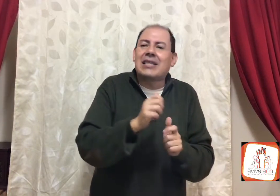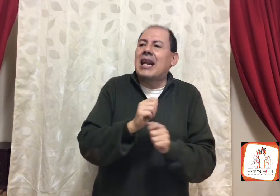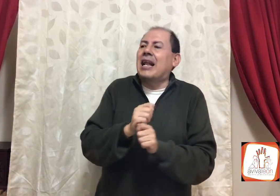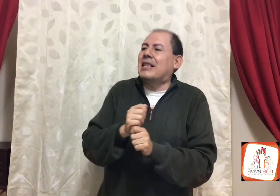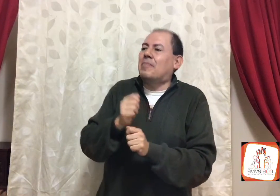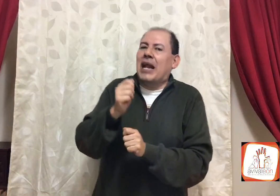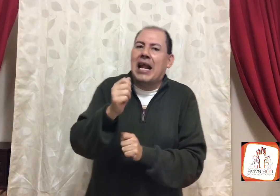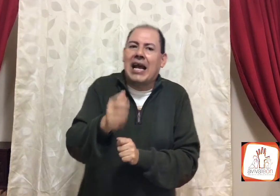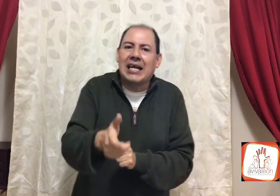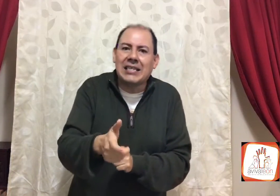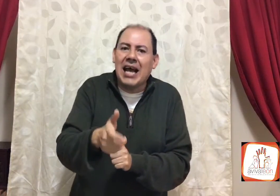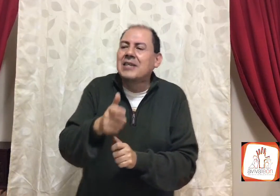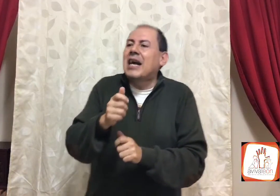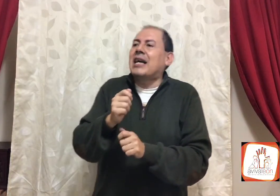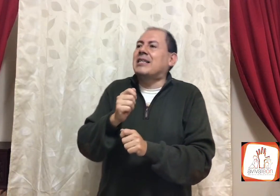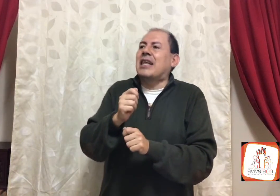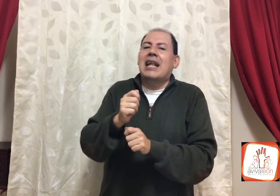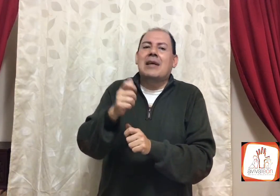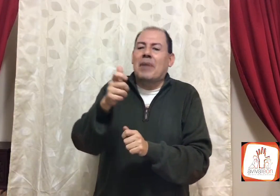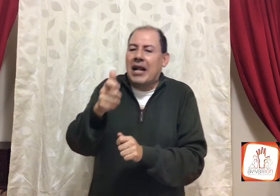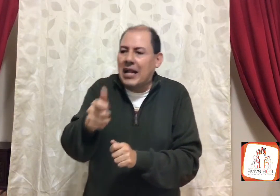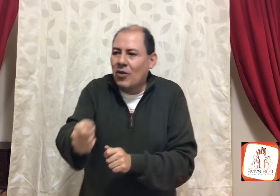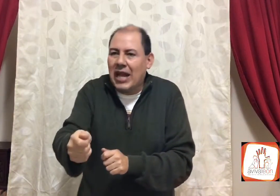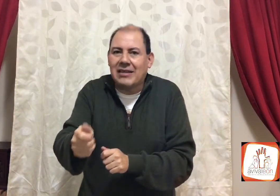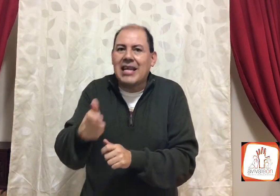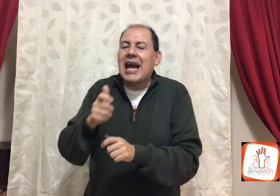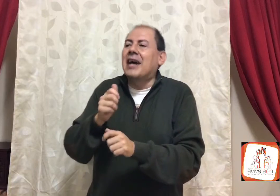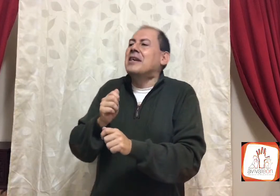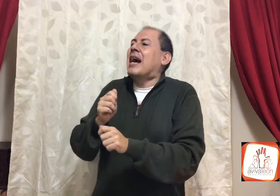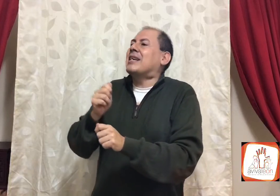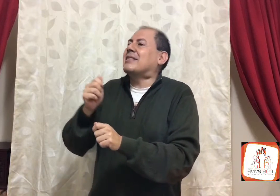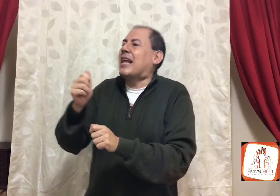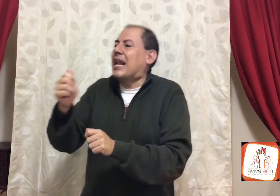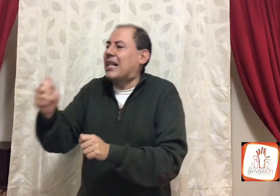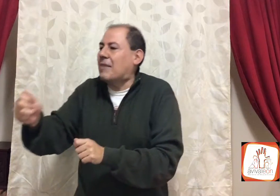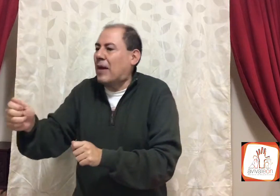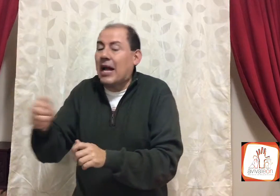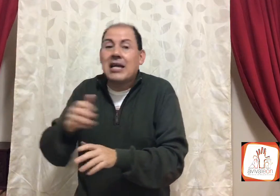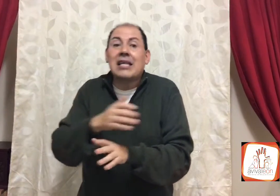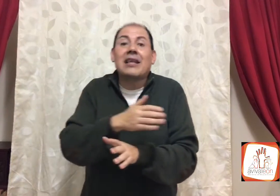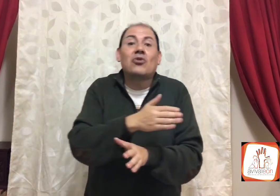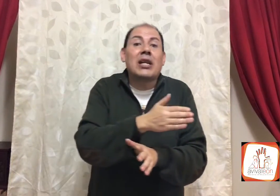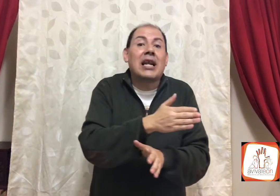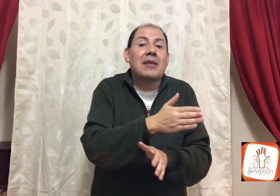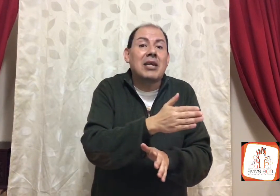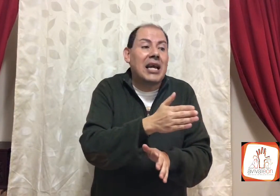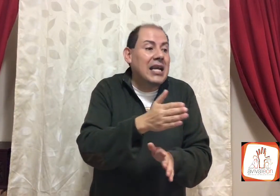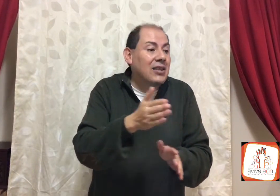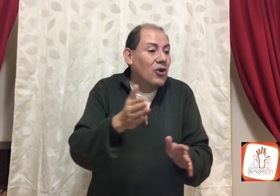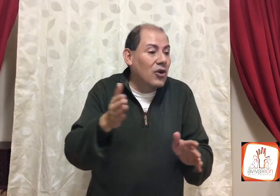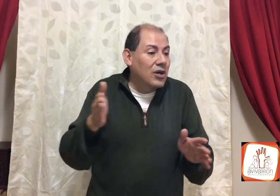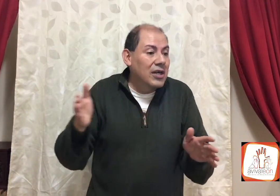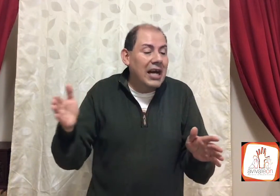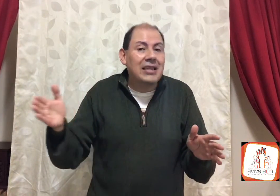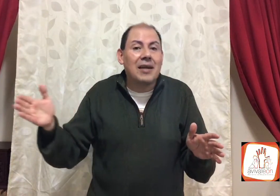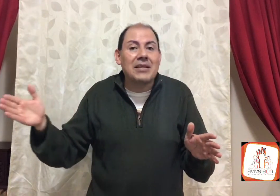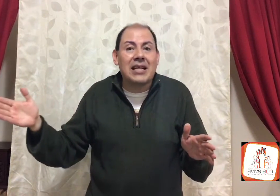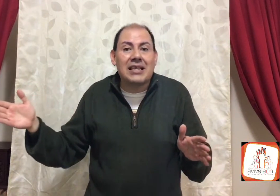está la lana para la casa, aquí está la lana para la idolatría, aquí está la lana para para, intentó arreglar mi caída todo, a través del